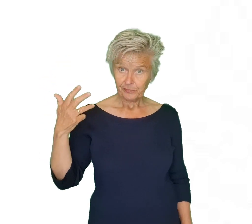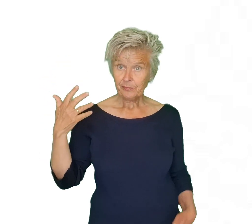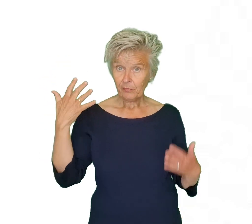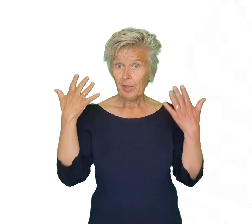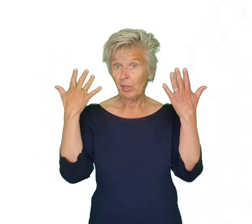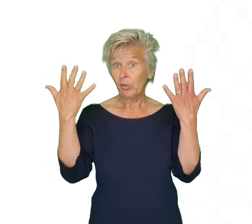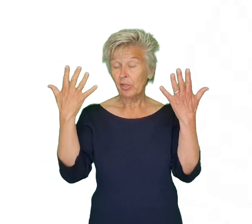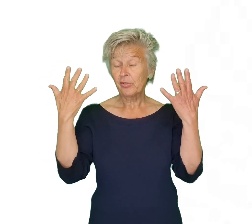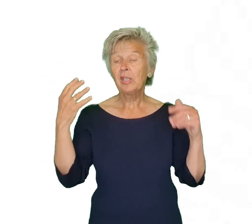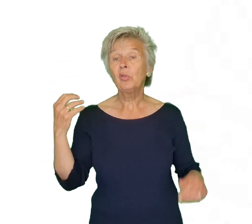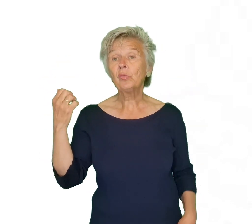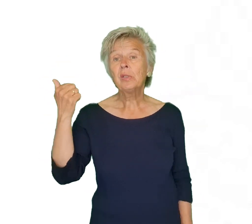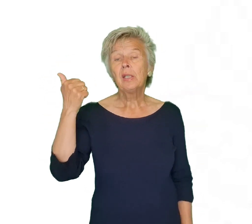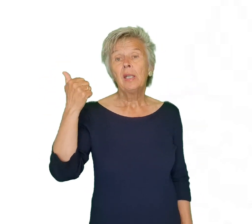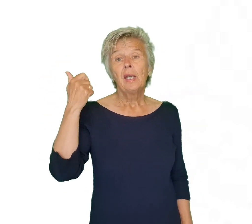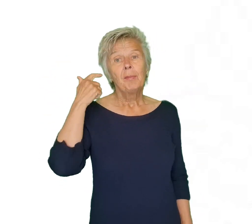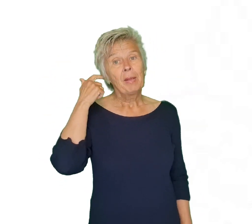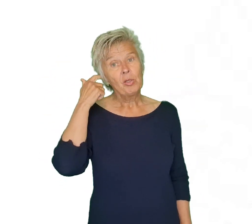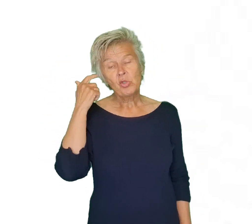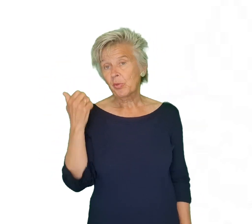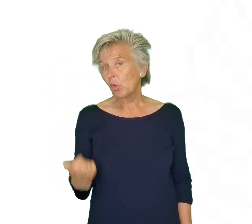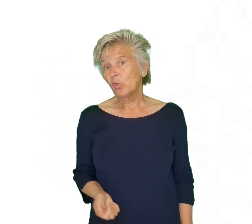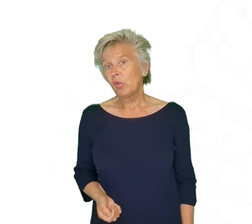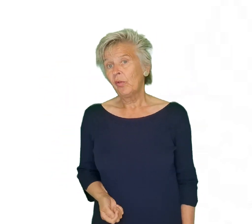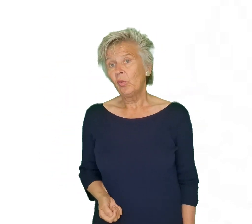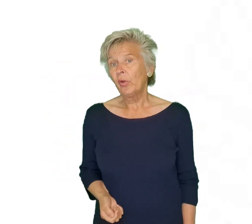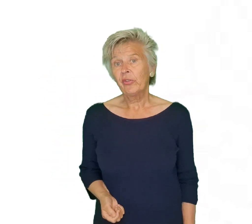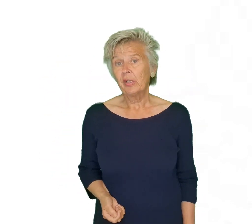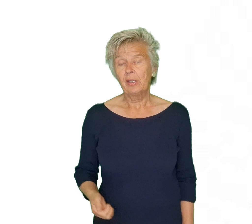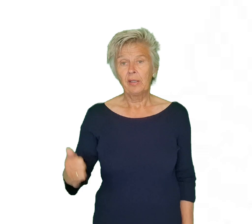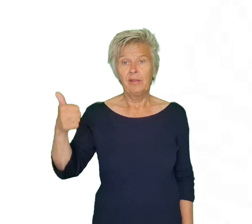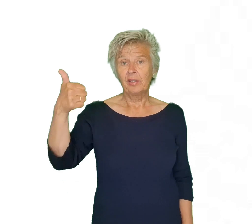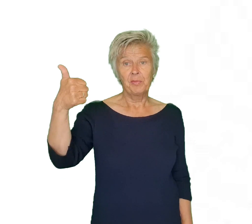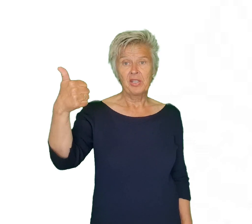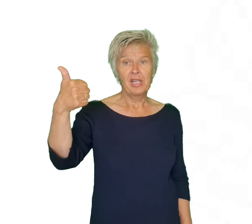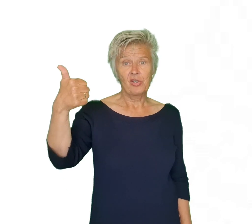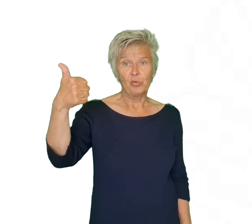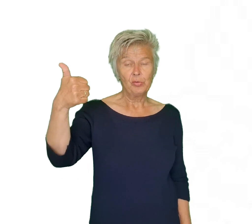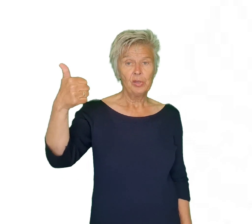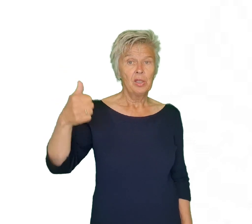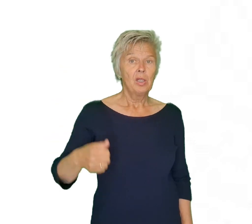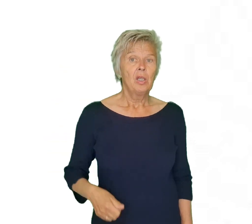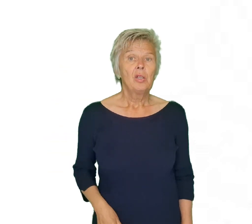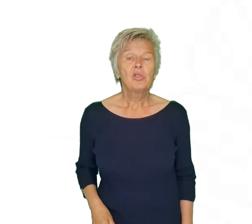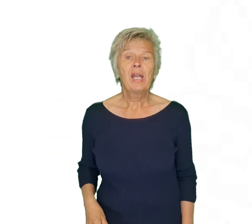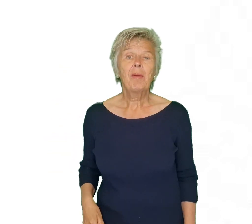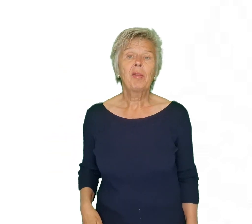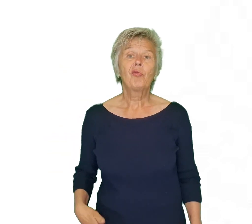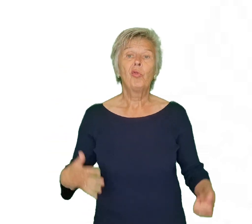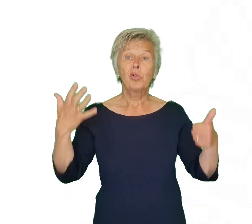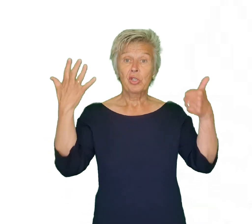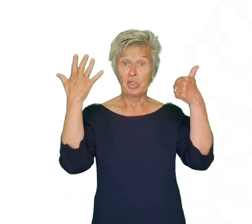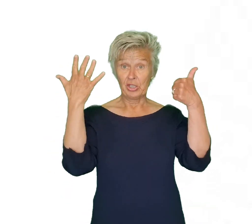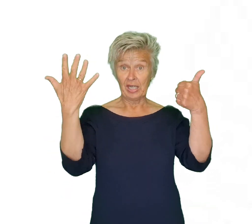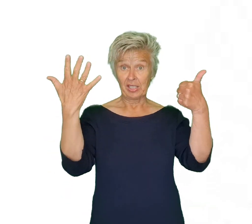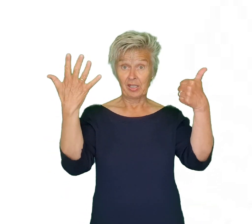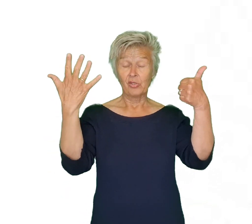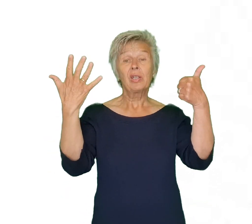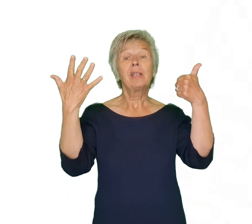En dan kun je tien doen Maar bij ons op school zullen we nooit dat met zes doen Dus daarom heb ik ervoor zes Dus dat je het